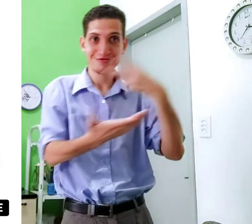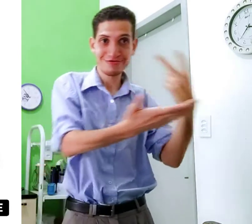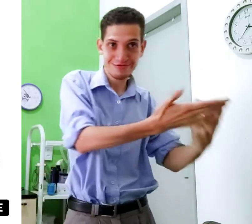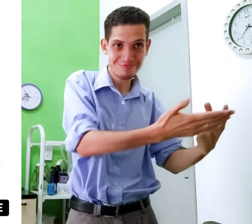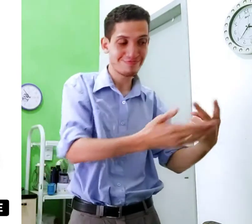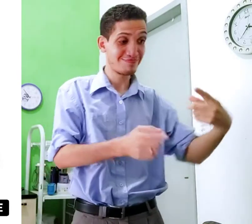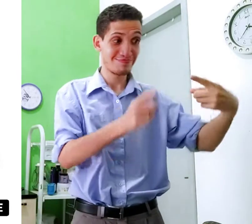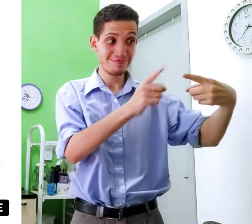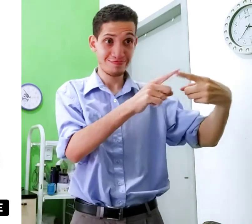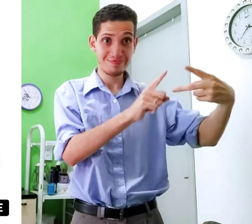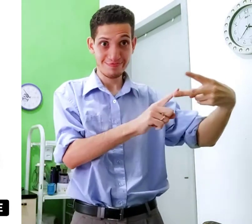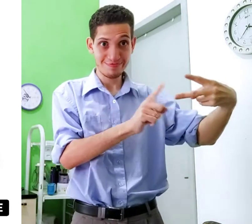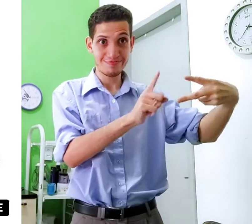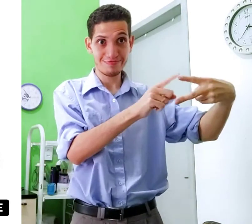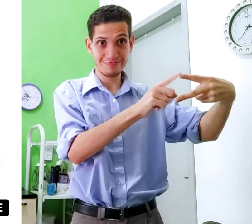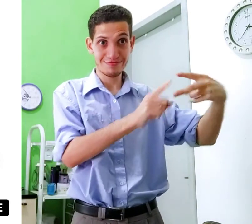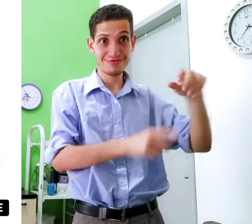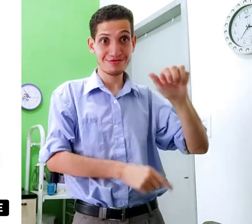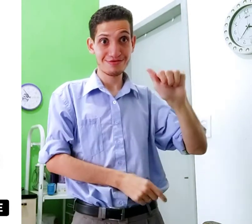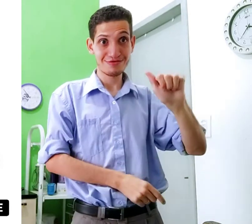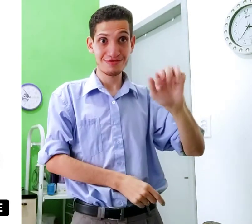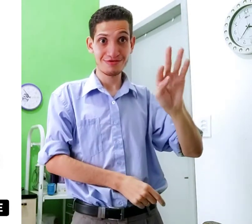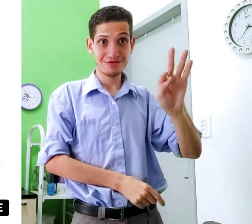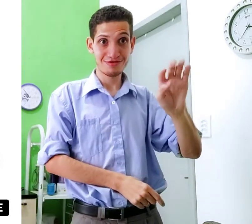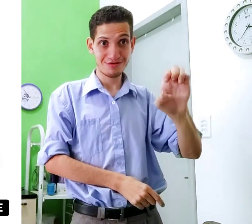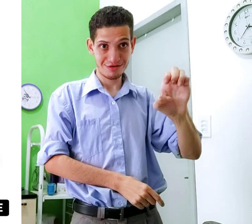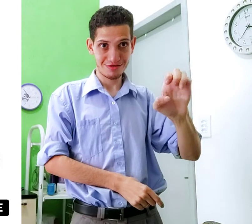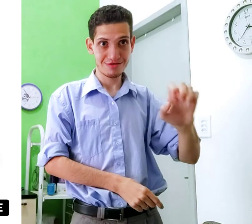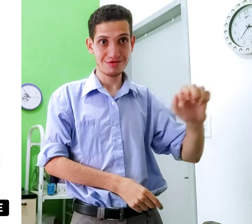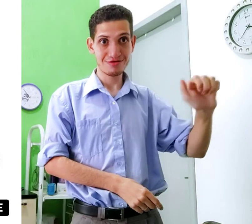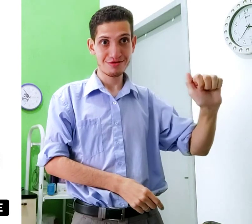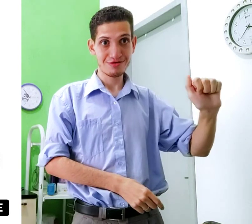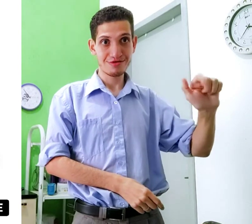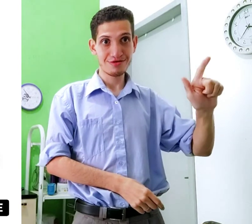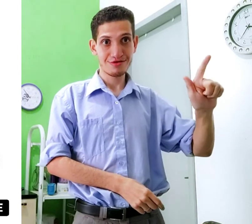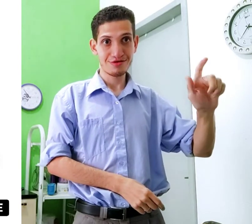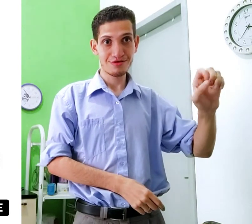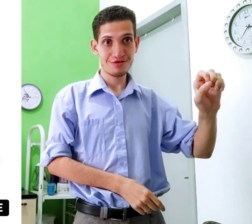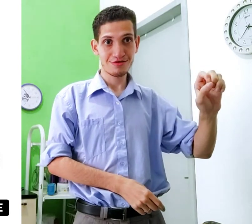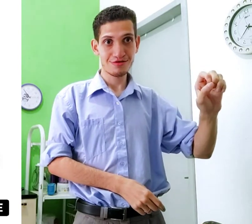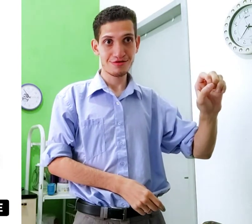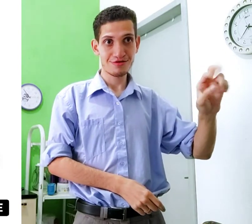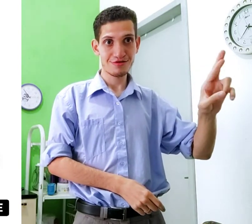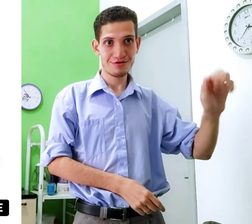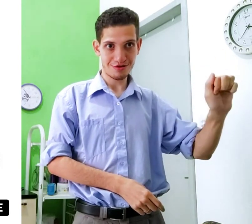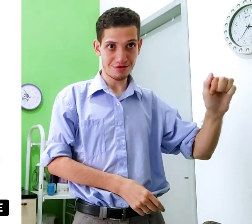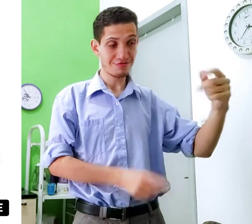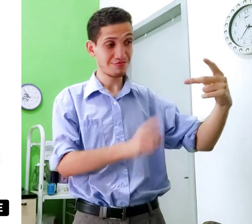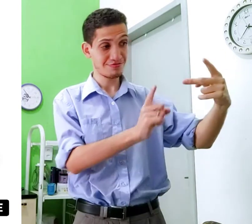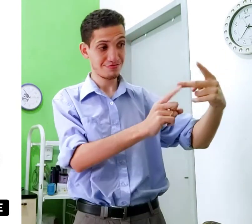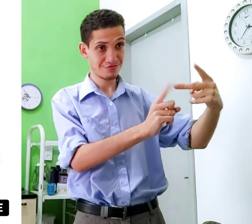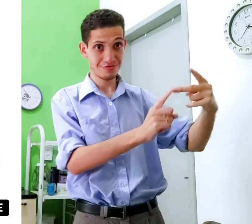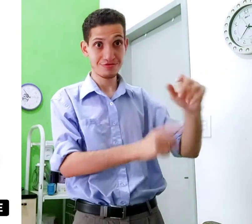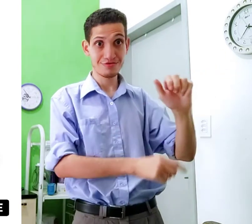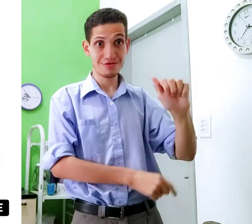Português, tradução, primeira e segunda, primeira, até agora, segundo,